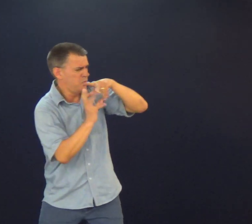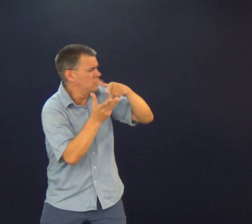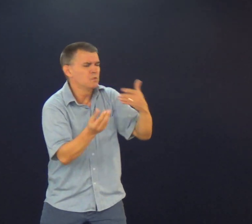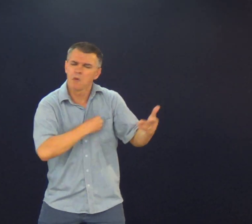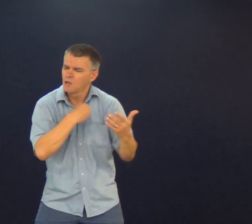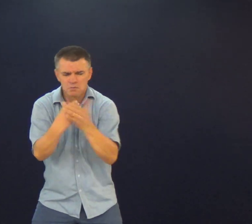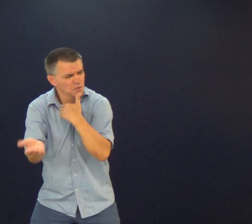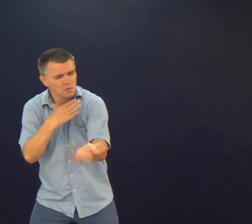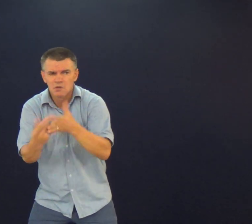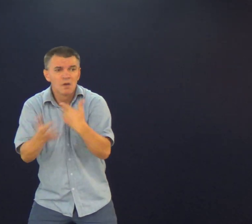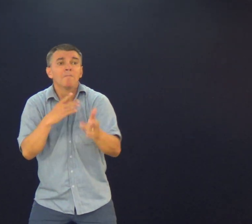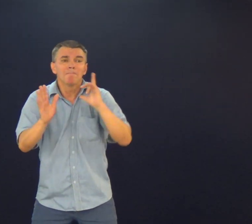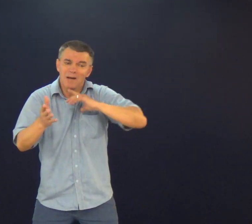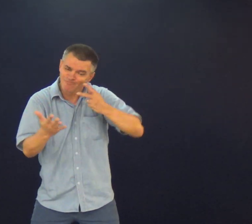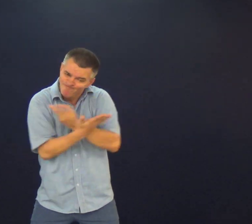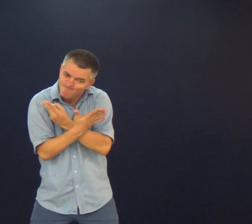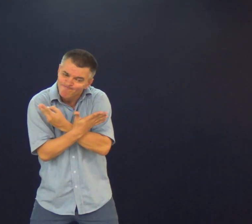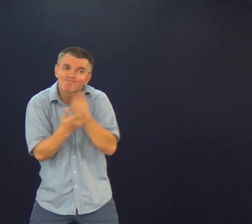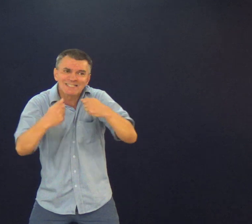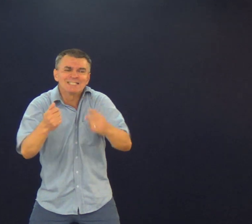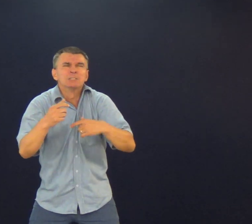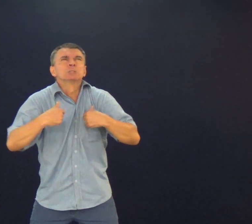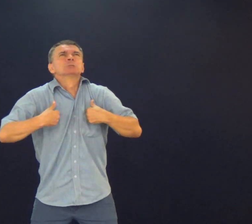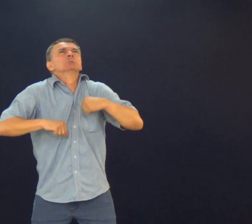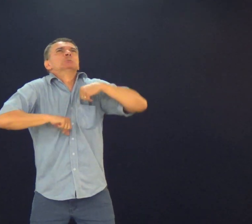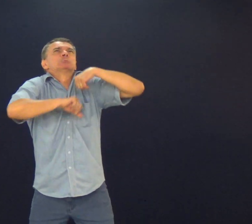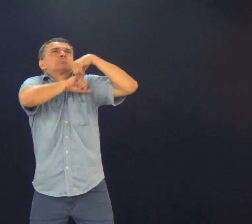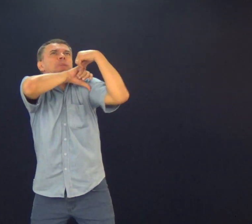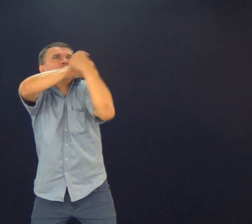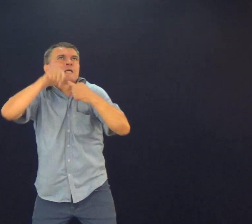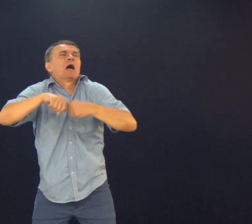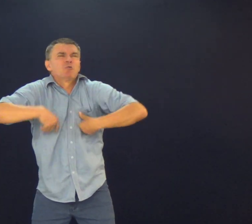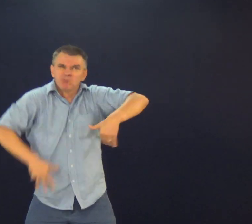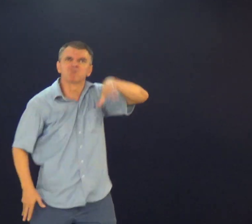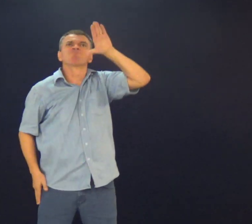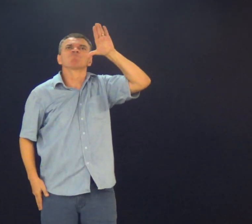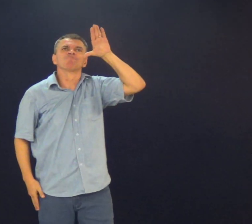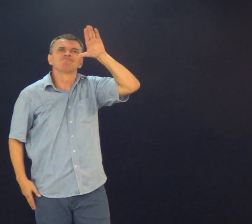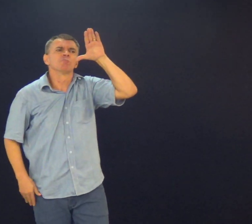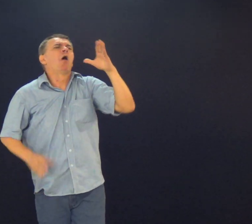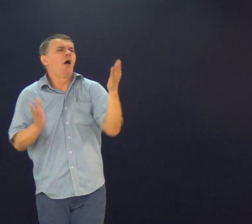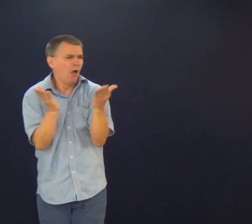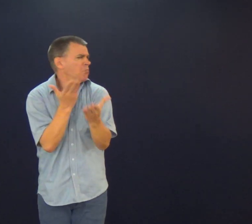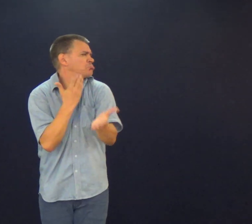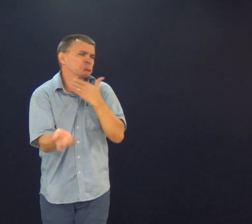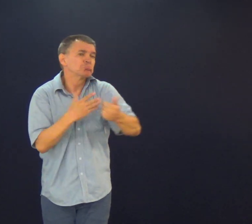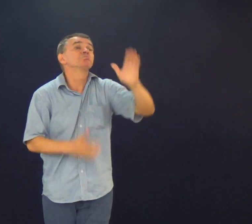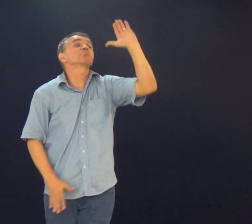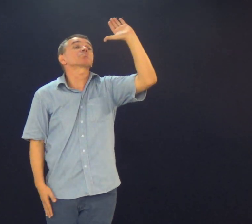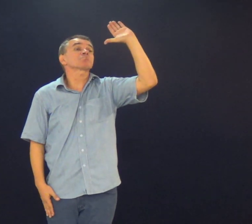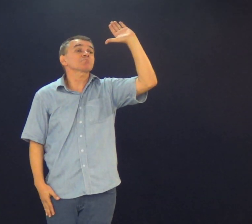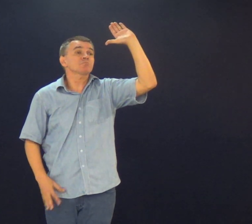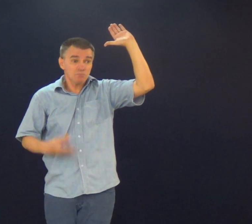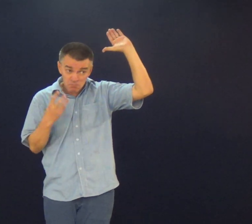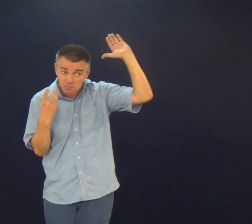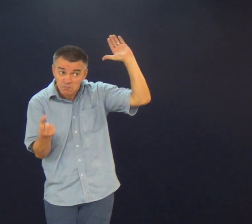Você sabe que cristão peca Isso acontece bastante Que você erra Mas você precisa mudar de vida Ergue a sua mão